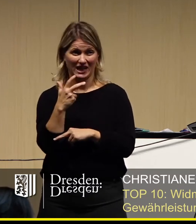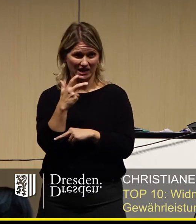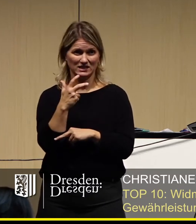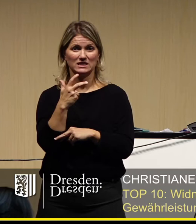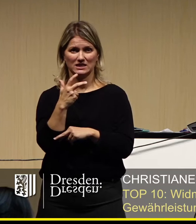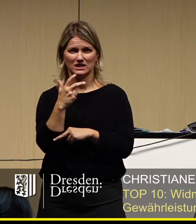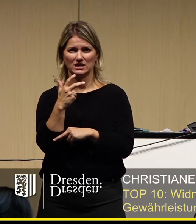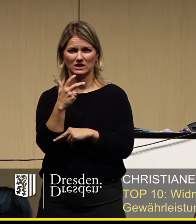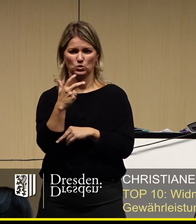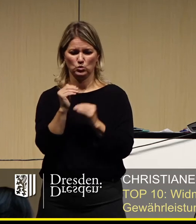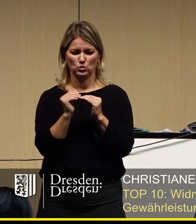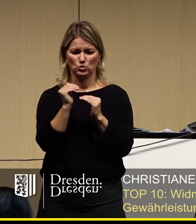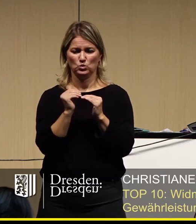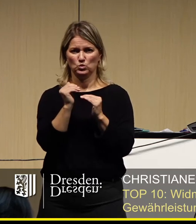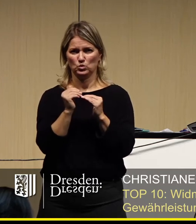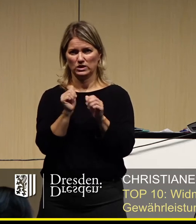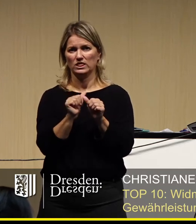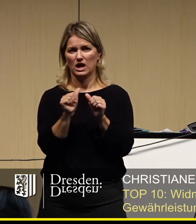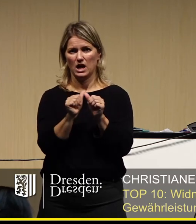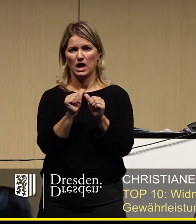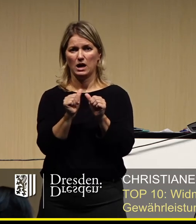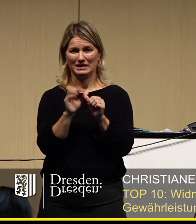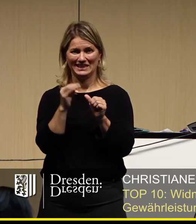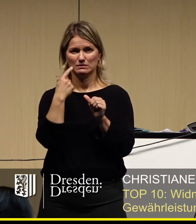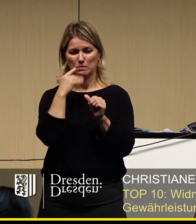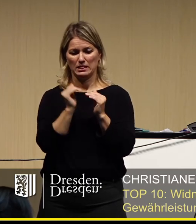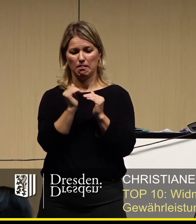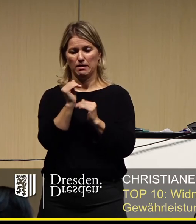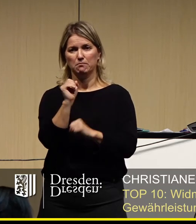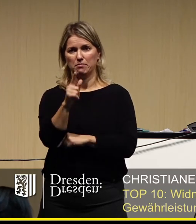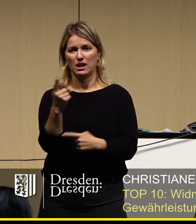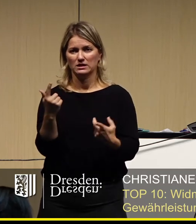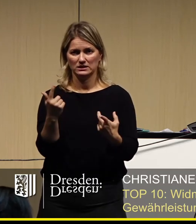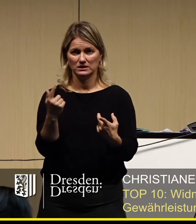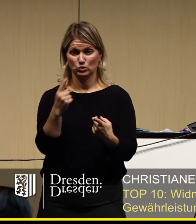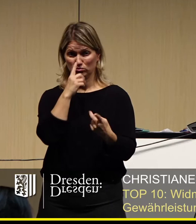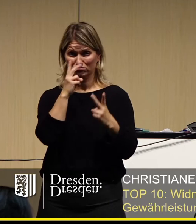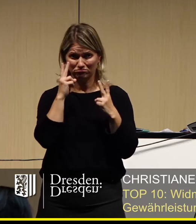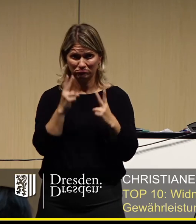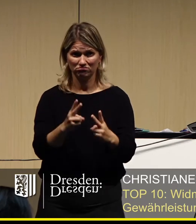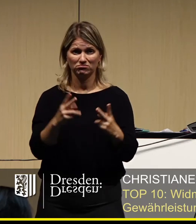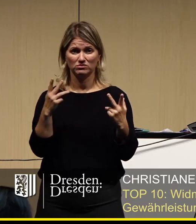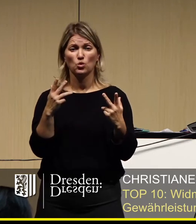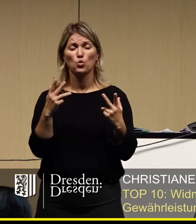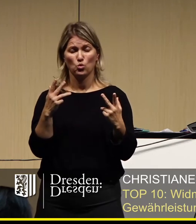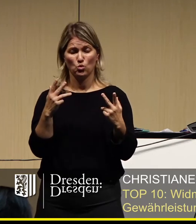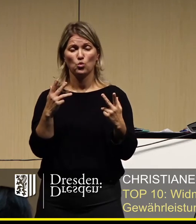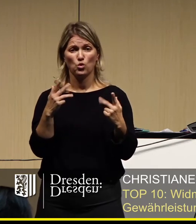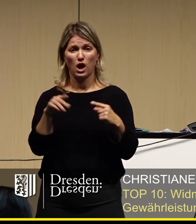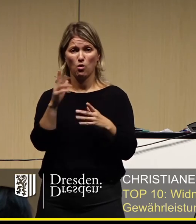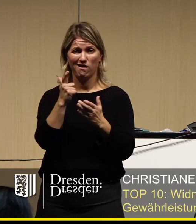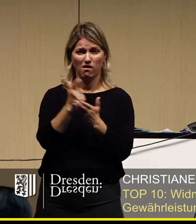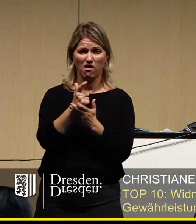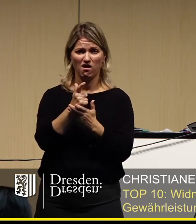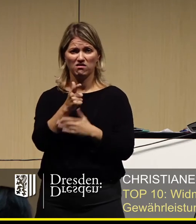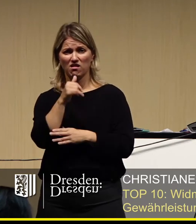kein sehr weiter Weg leider im Moment bis dahin. dann sind harte Spirituosen nicht